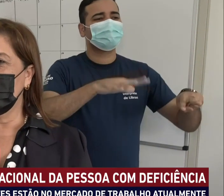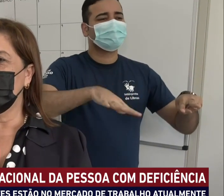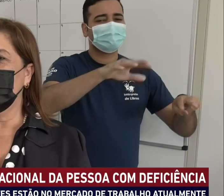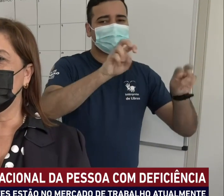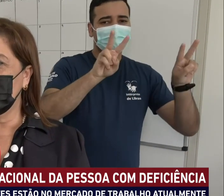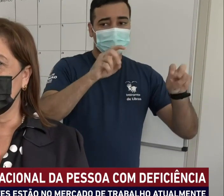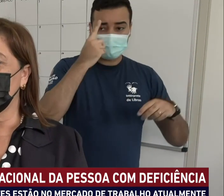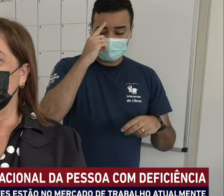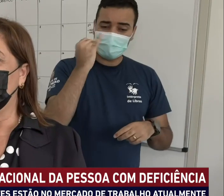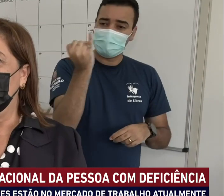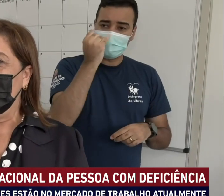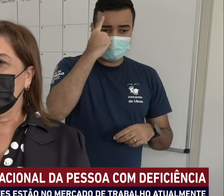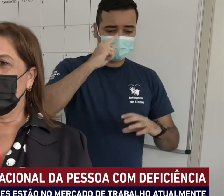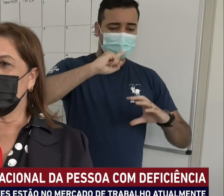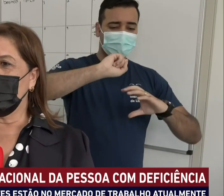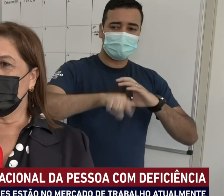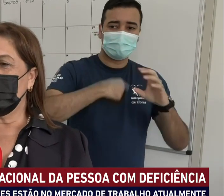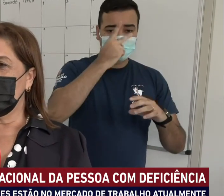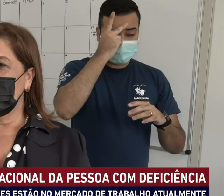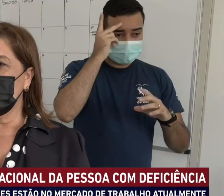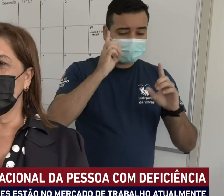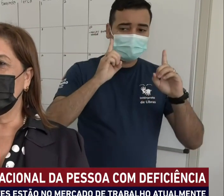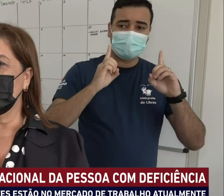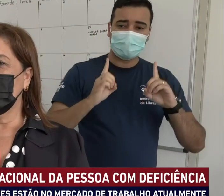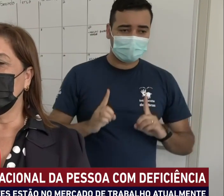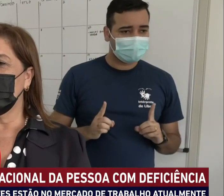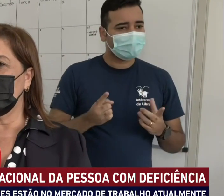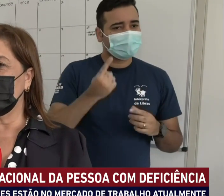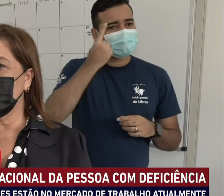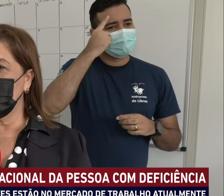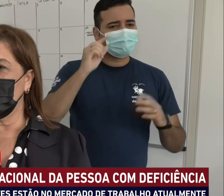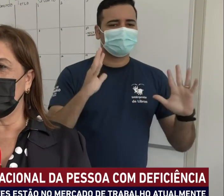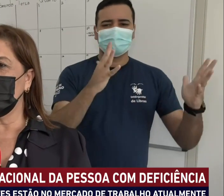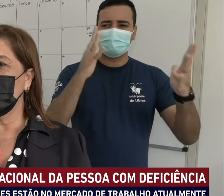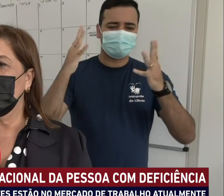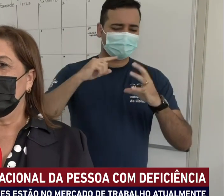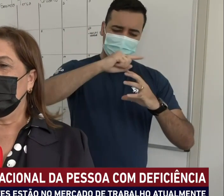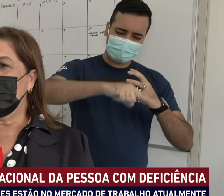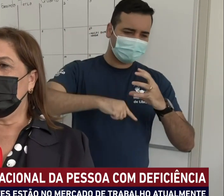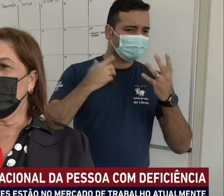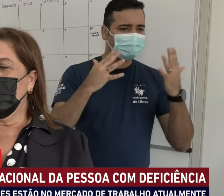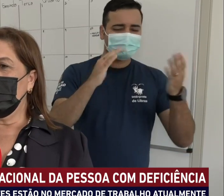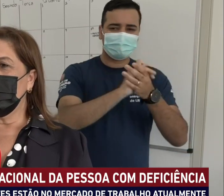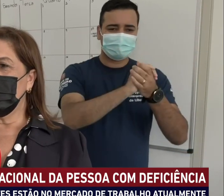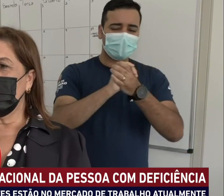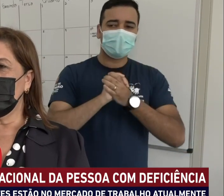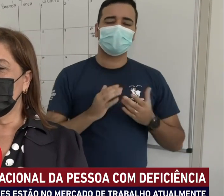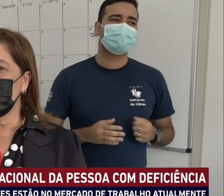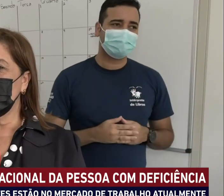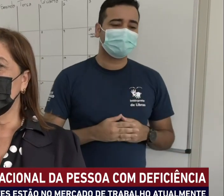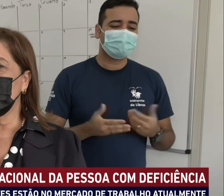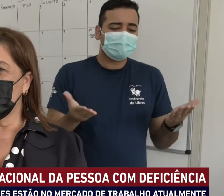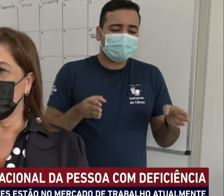dia importante, é o Dia Internacional da Pessoa com Deficiência, é uma data celebrada mundialmente. E um momento de